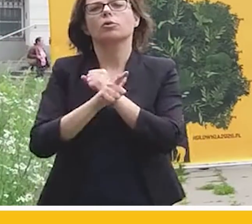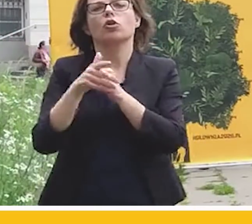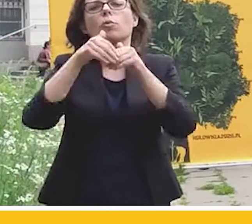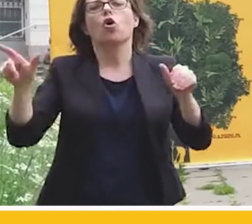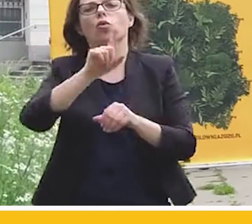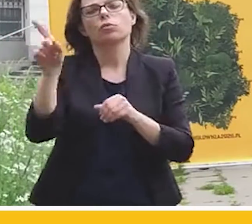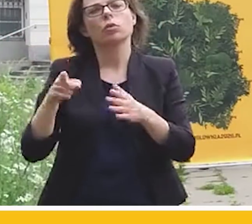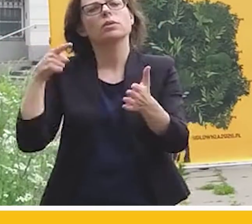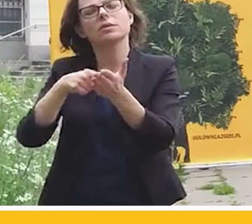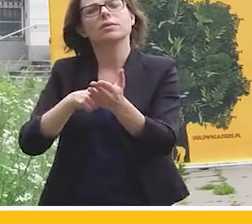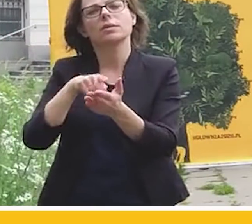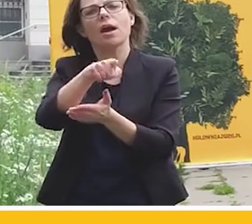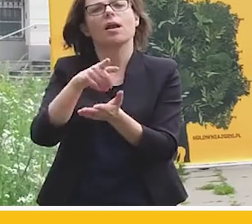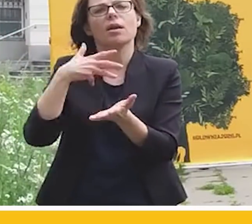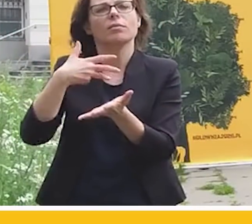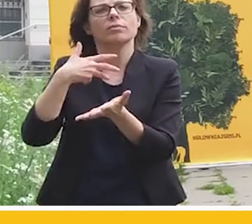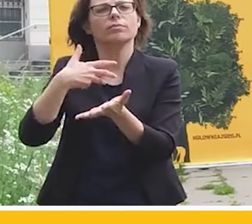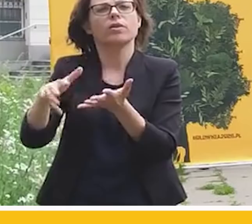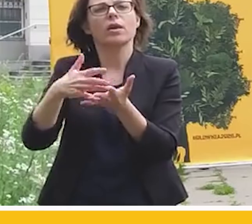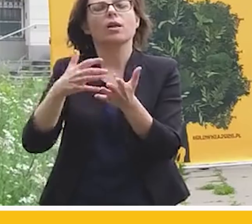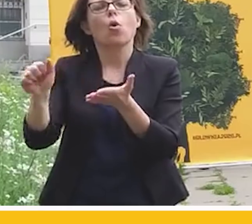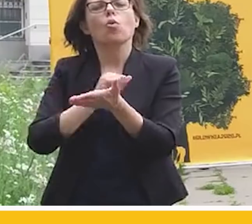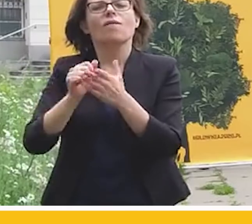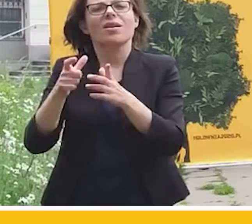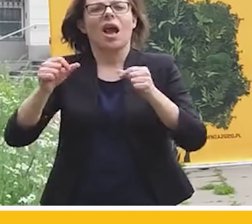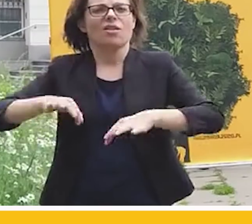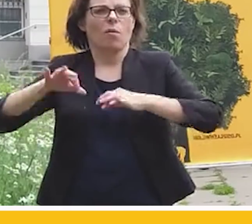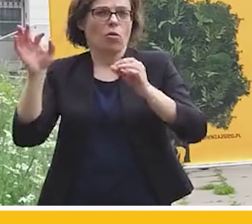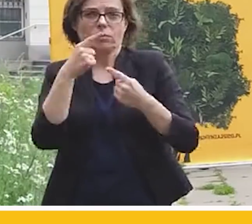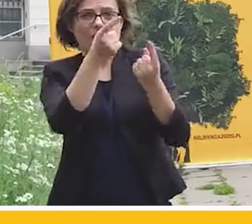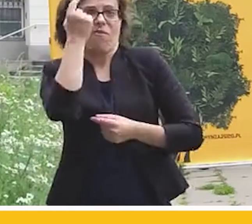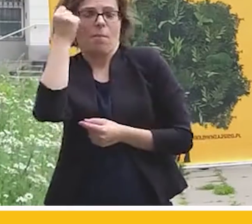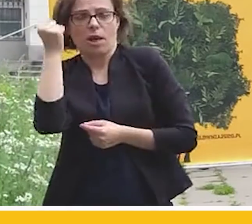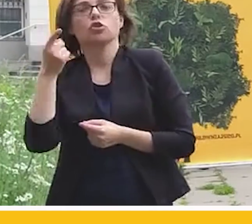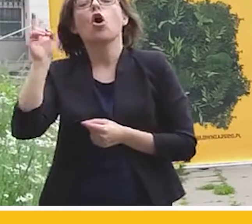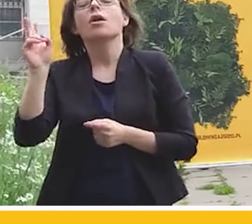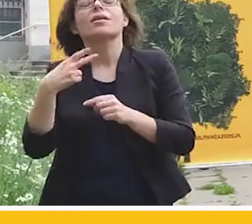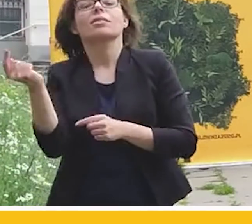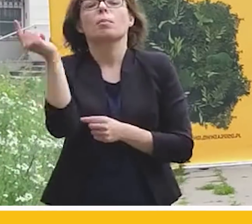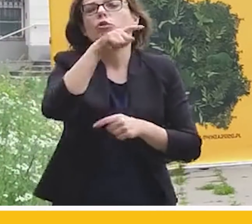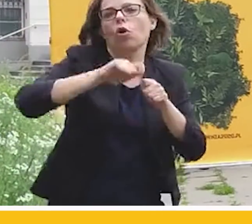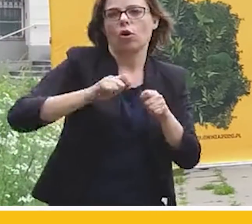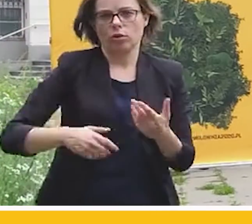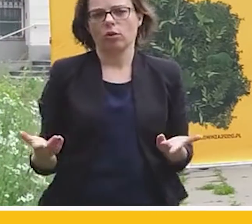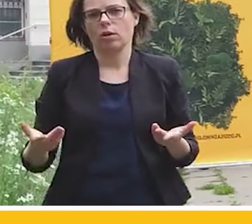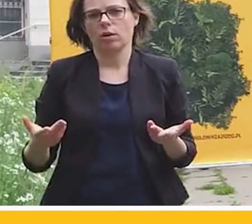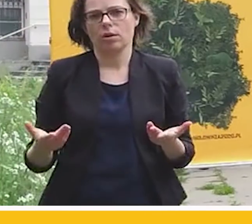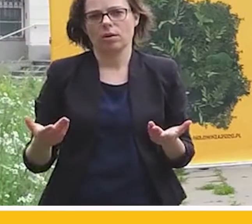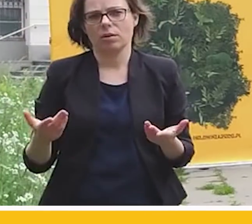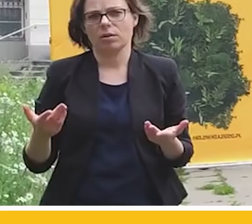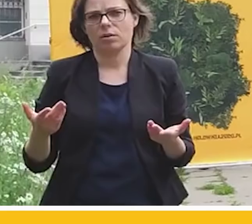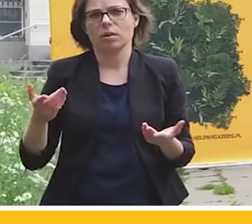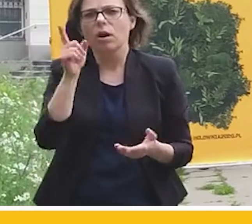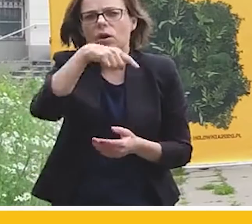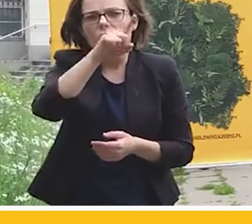druk kart wyborczych w wyborach, które sobie osobiście wymyślili. Gdzie są jakieś standardy funkcjonowania? Ci goście, oderwani